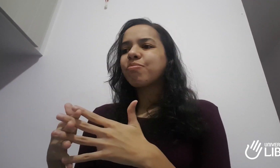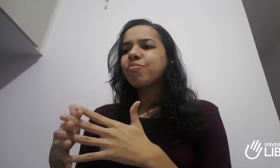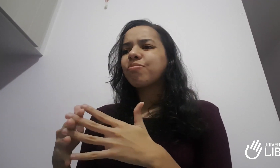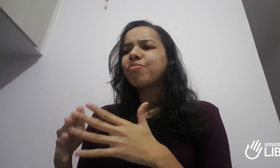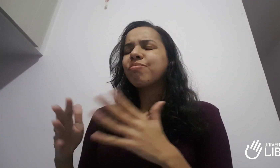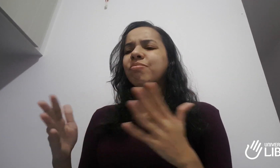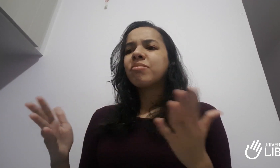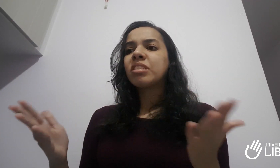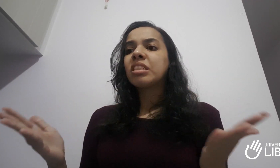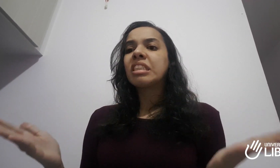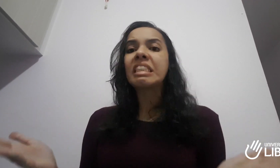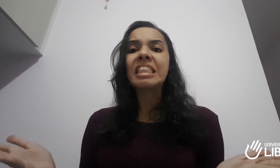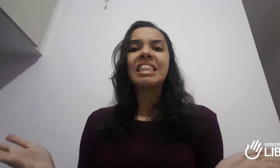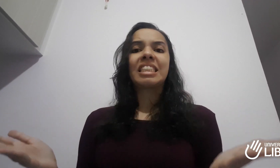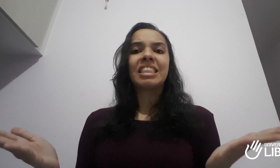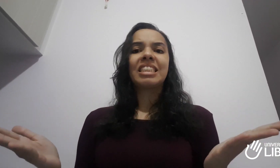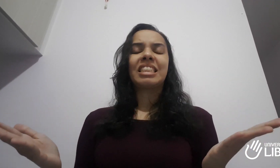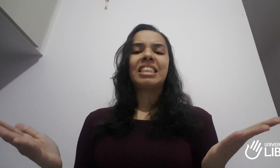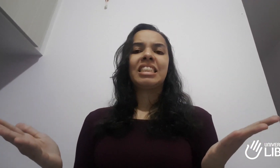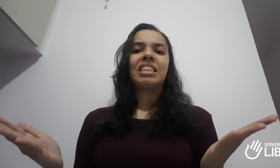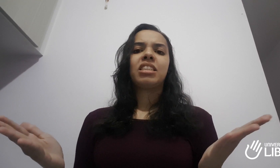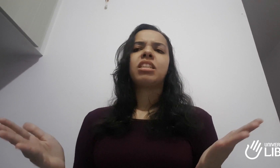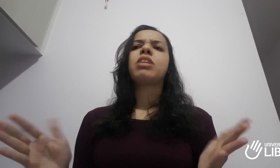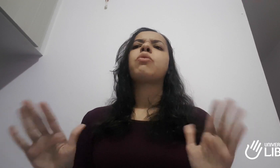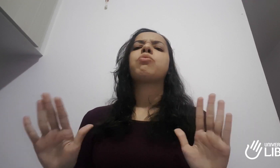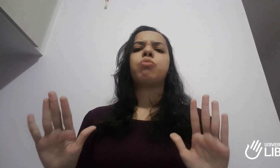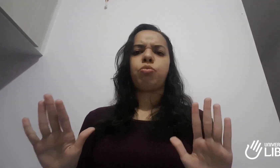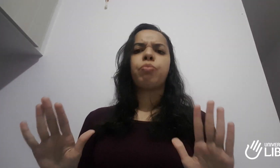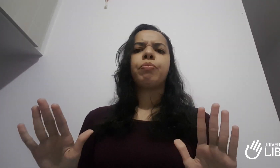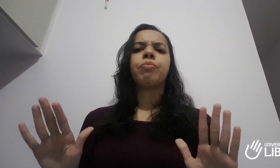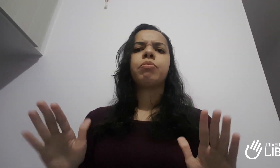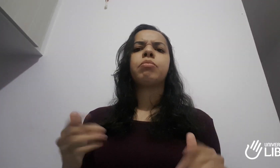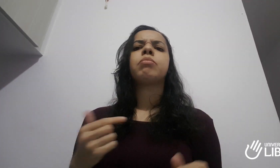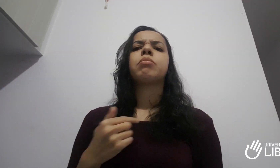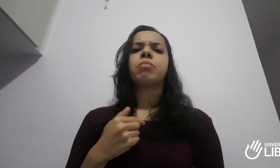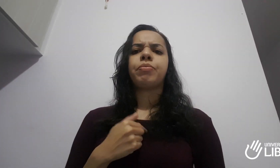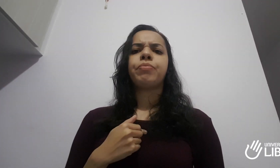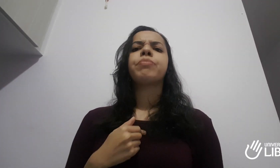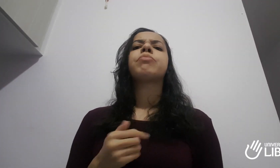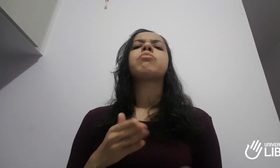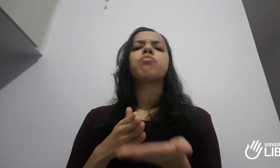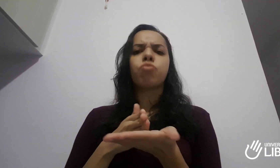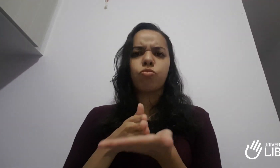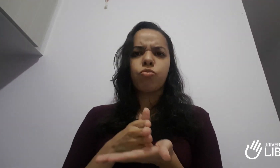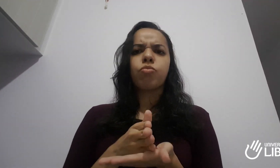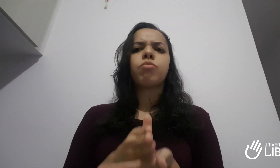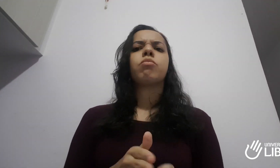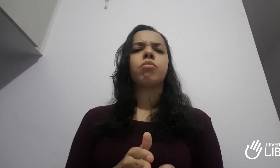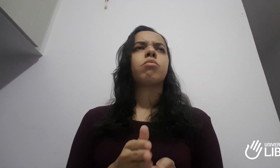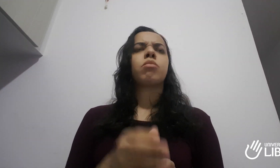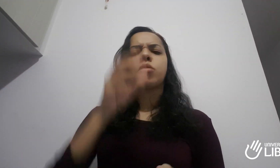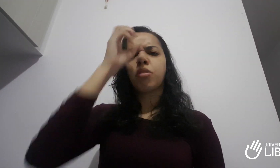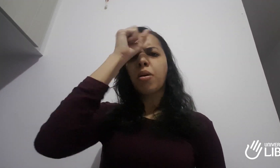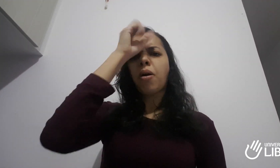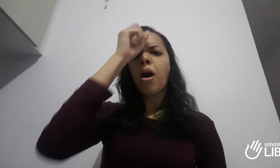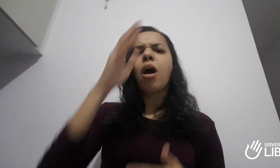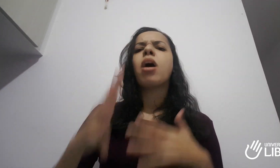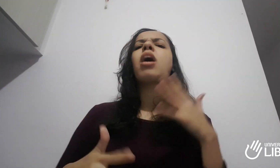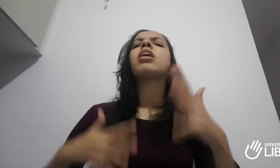confuso, eu não conseguia, não fluía, sabe? Eu não conseguia me comunicar e eu coloquei isso como